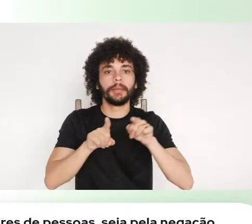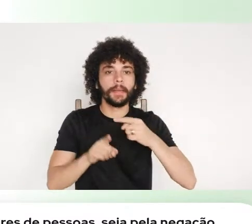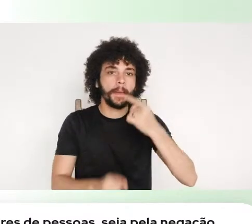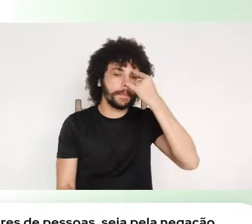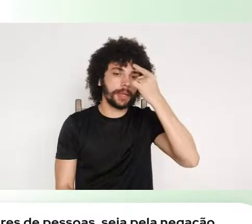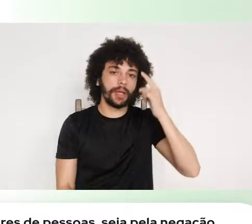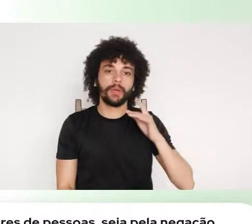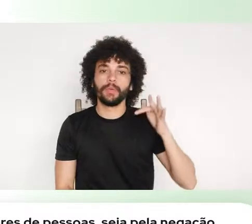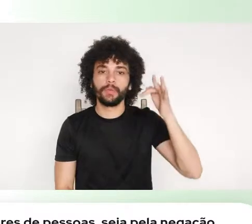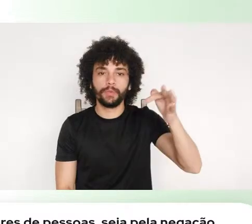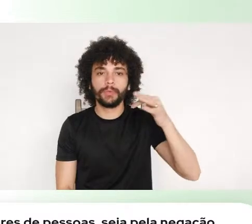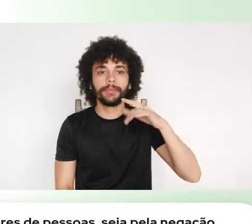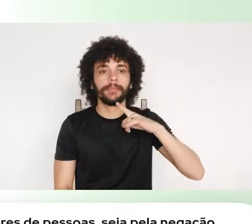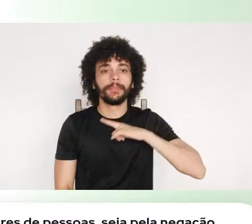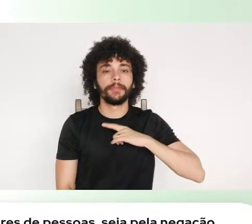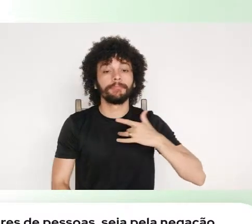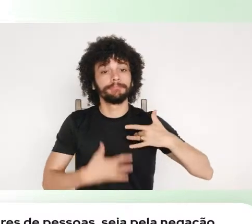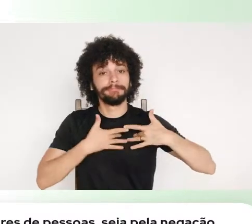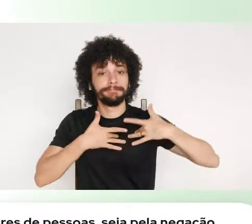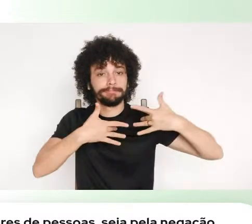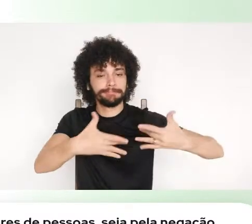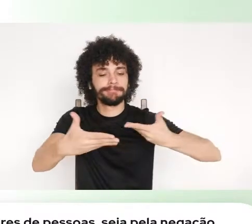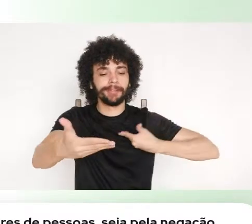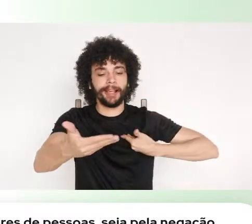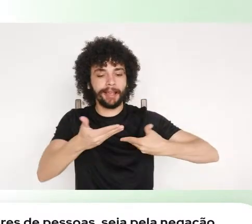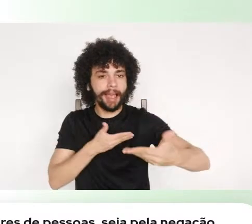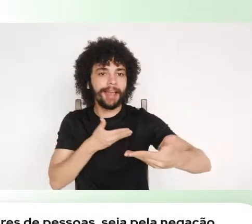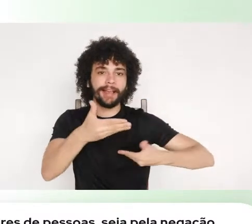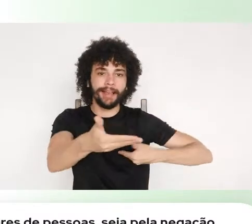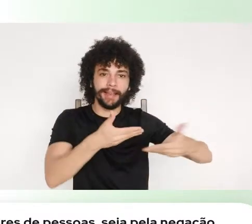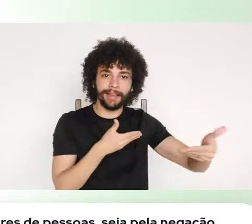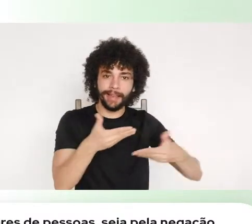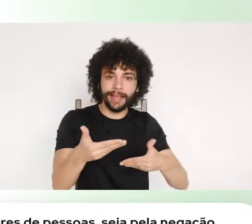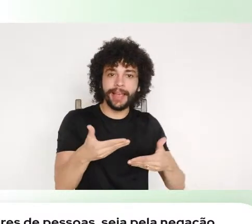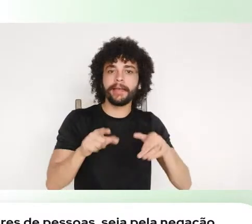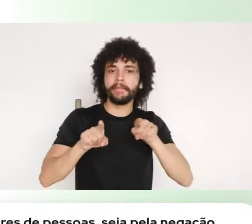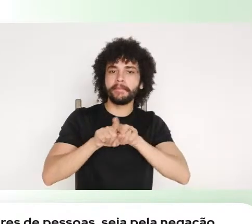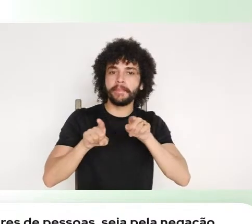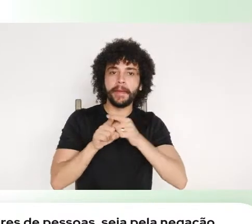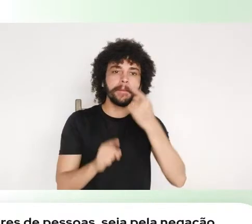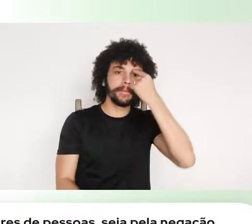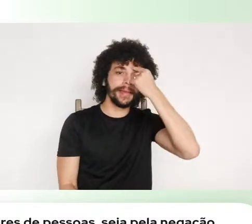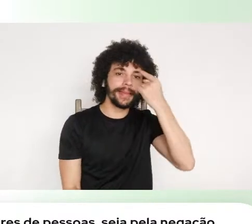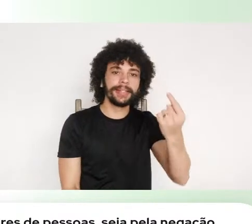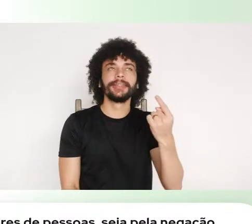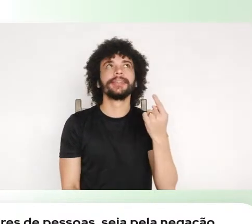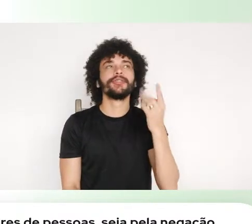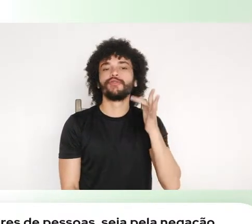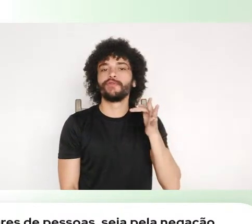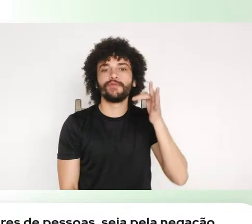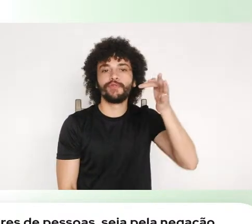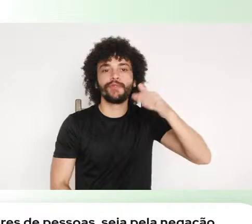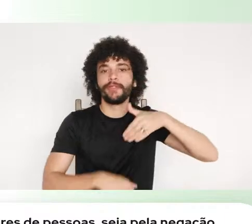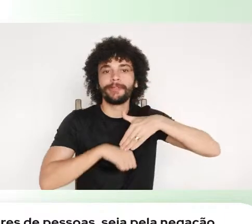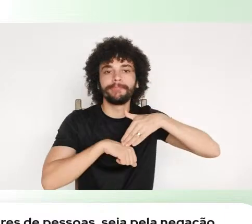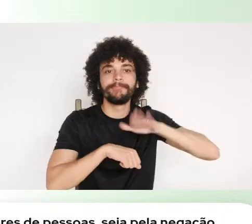mais solidário, com possibilidade de se pensar um futuro mais